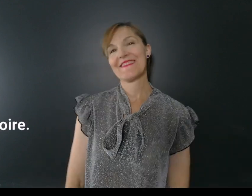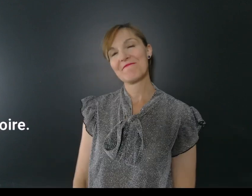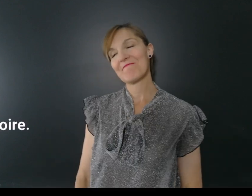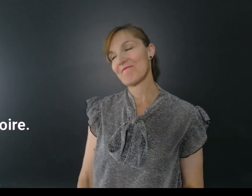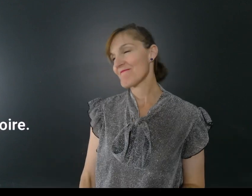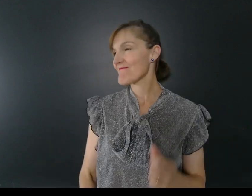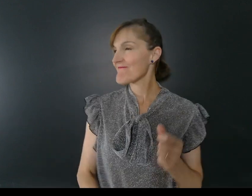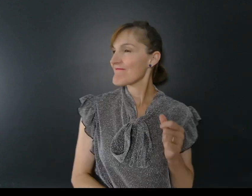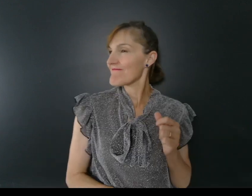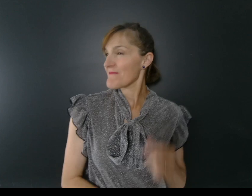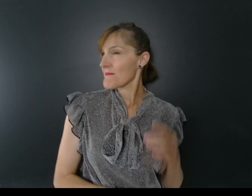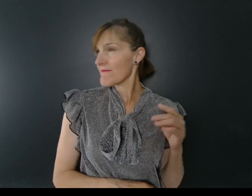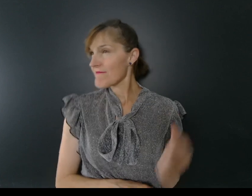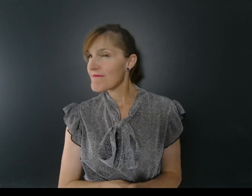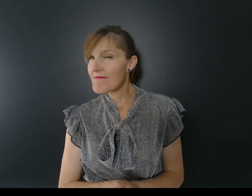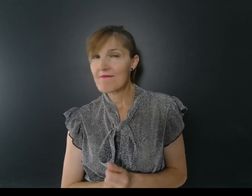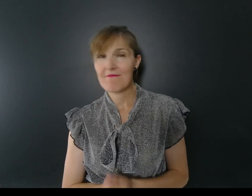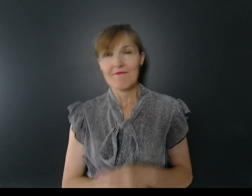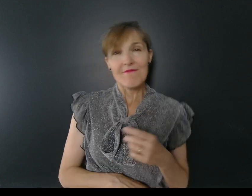histoire.